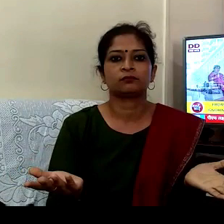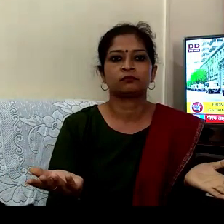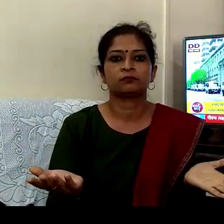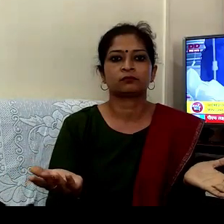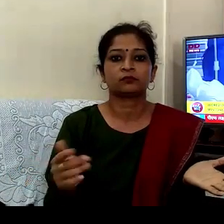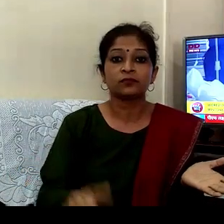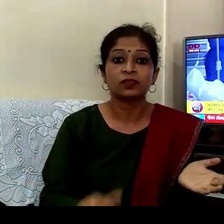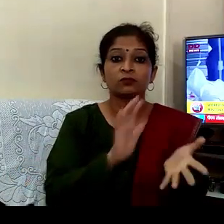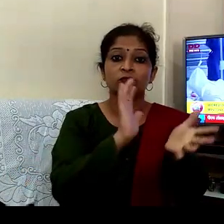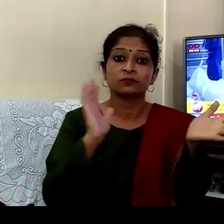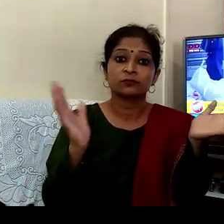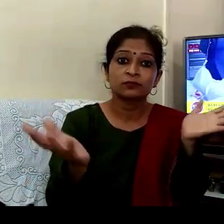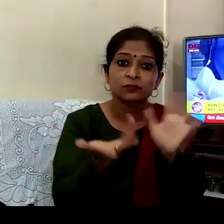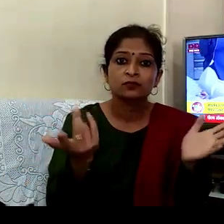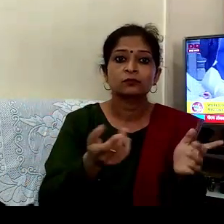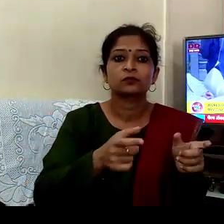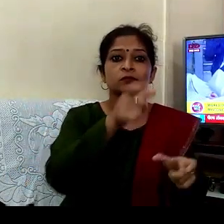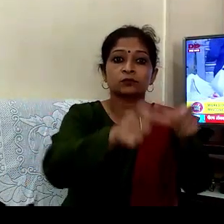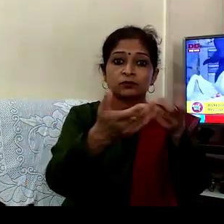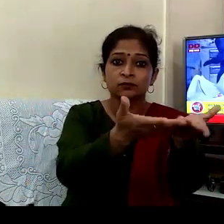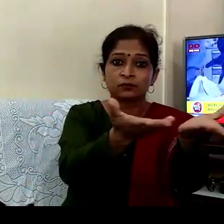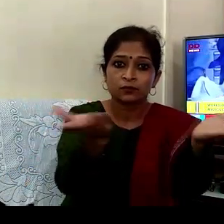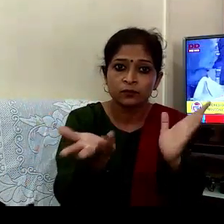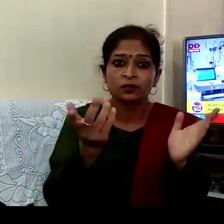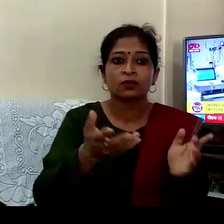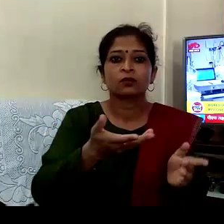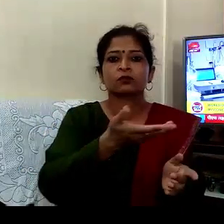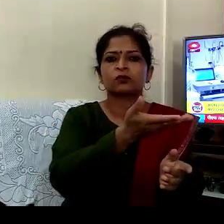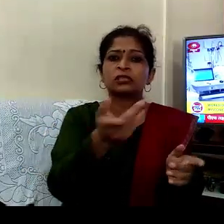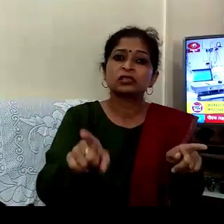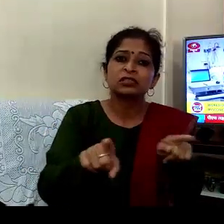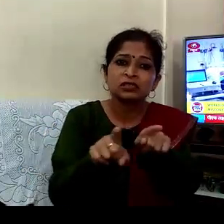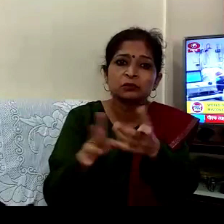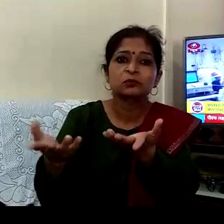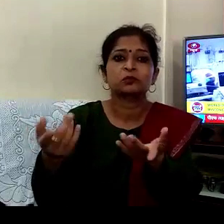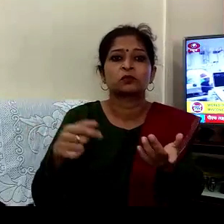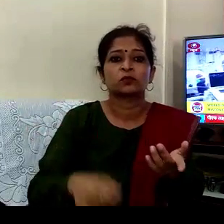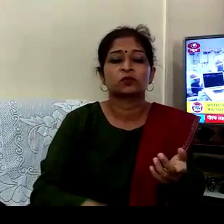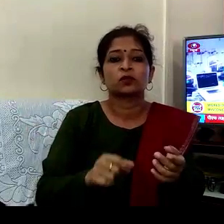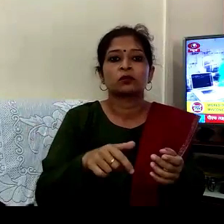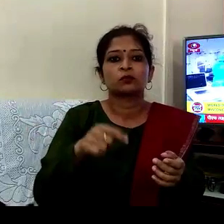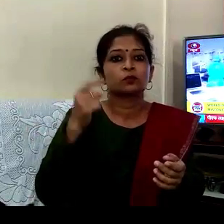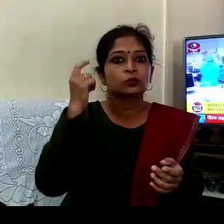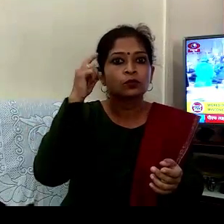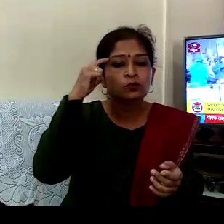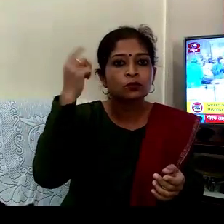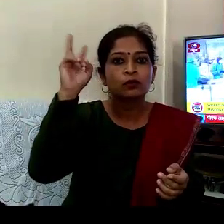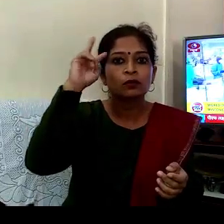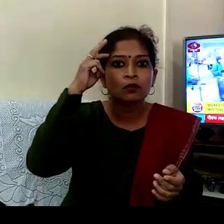دونیا بھر میں بہت سے لوگوں کو کچھ اسی طرح کی خوش پہمی تھی